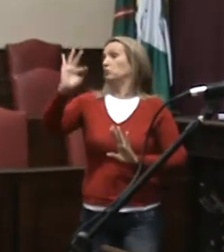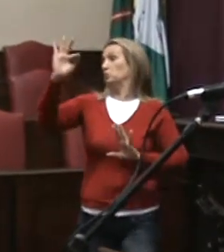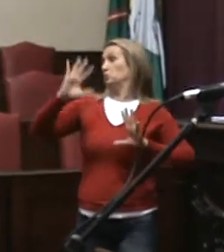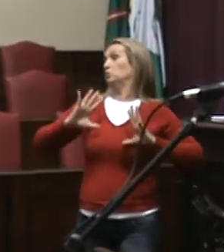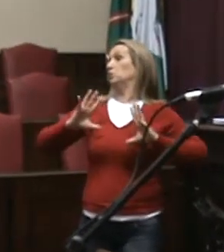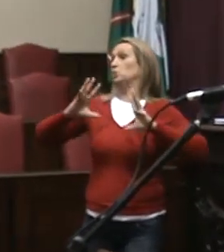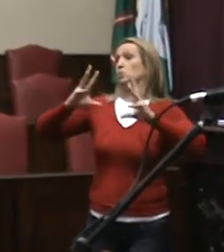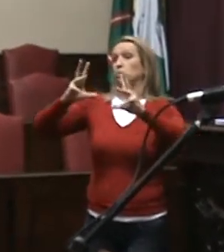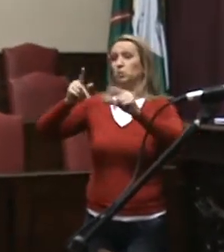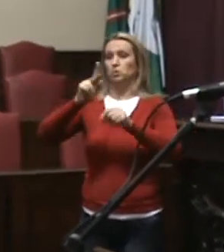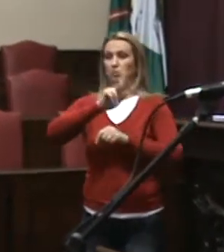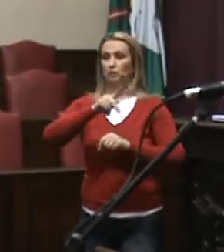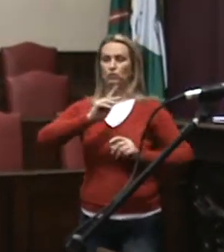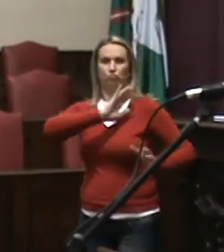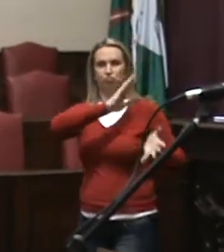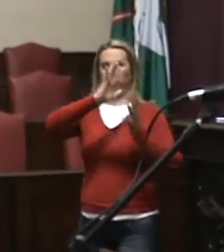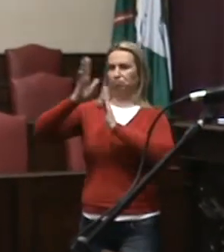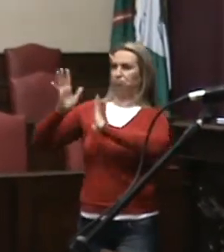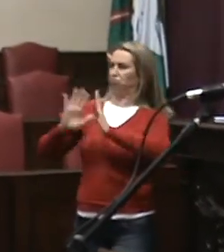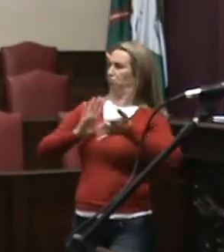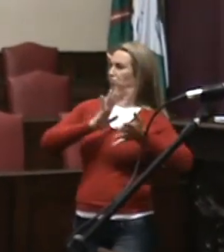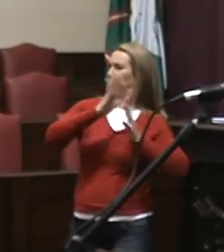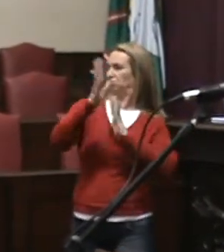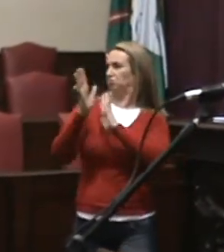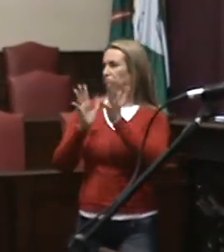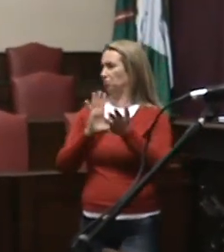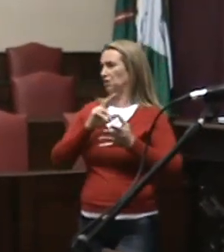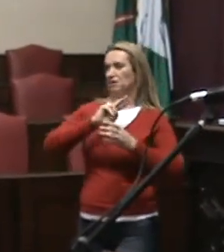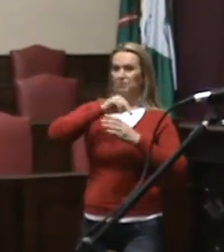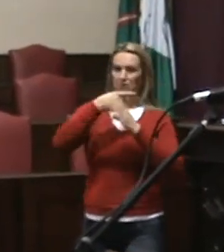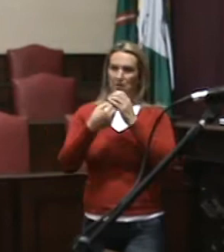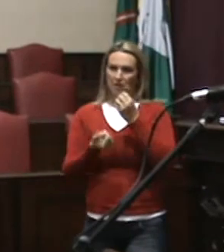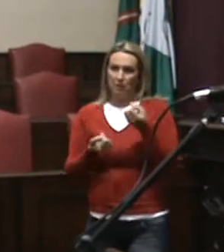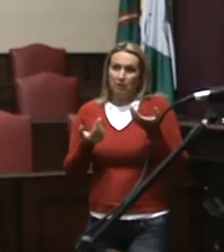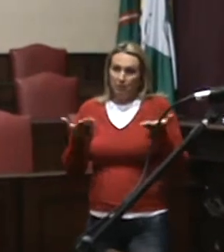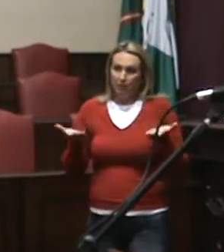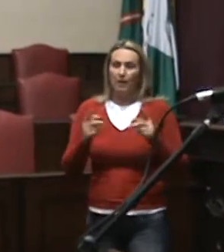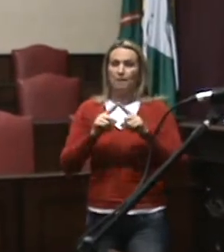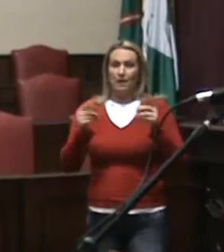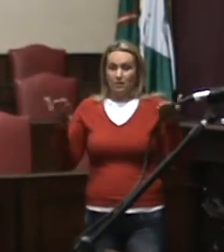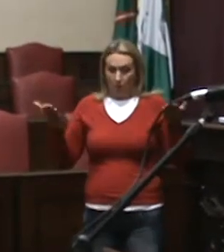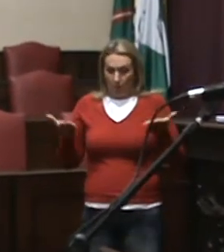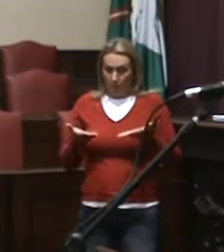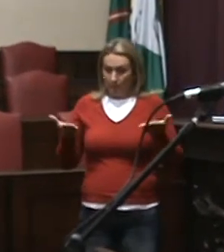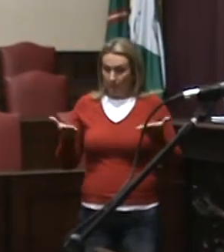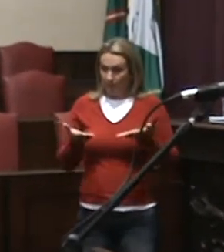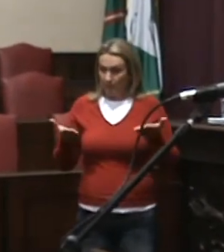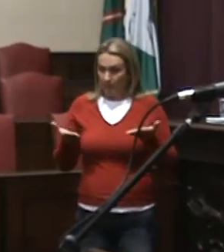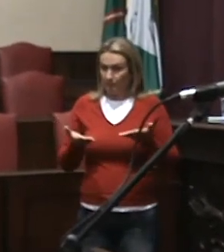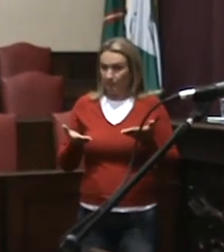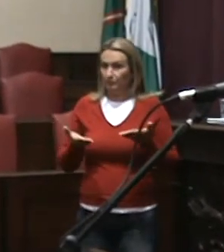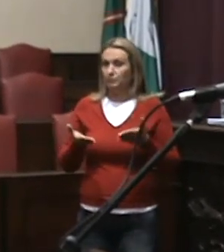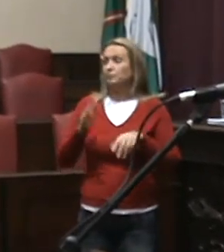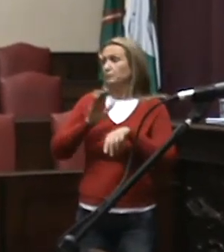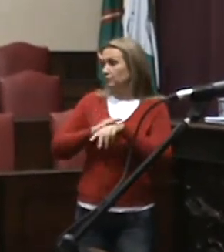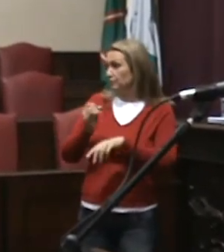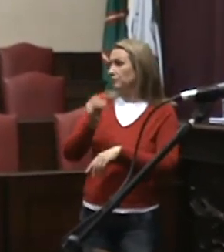Não sei. Quem sabe consigamos isso. Mas acho que, num primeiro momento, a necessidade do intérprete é apoiando o professor.